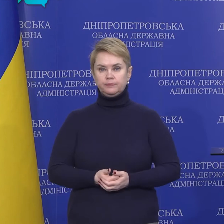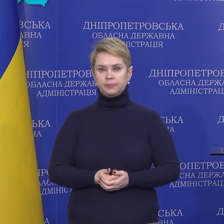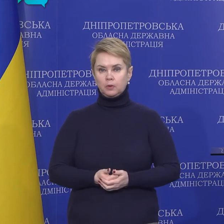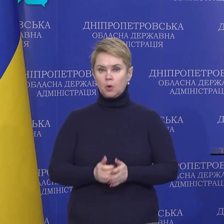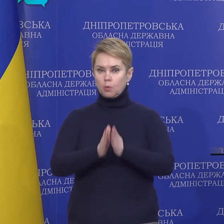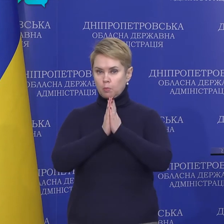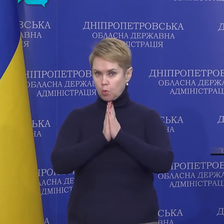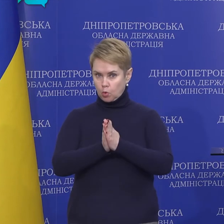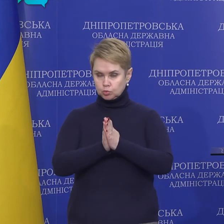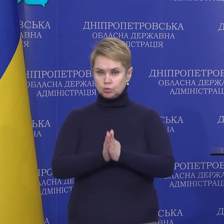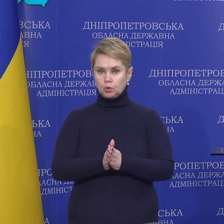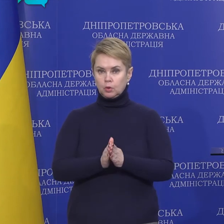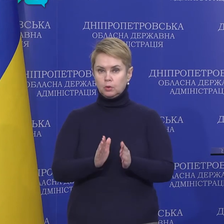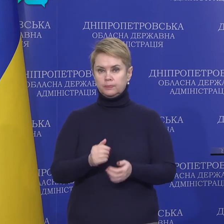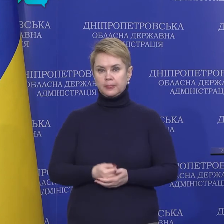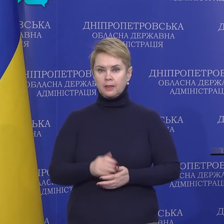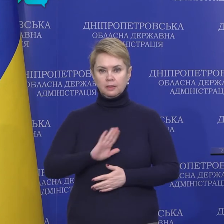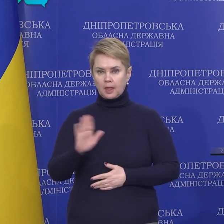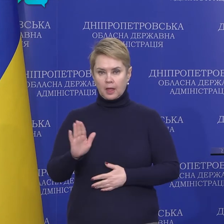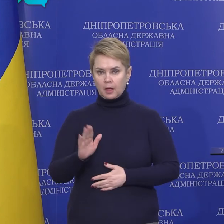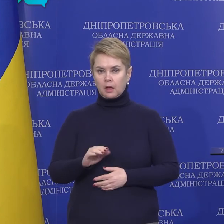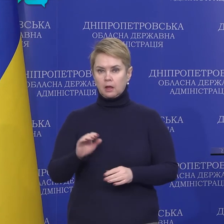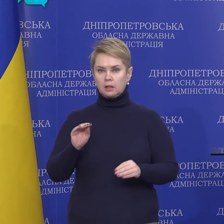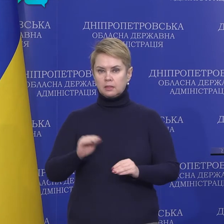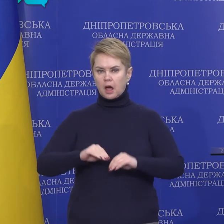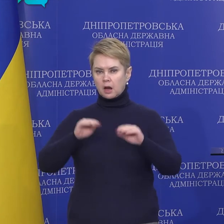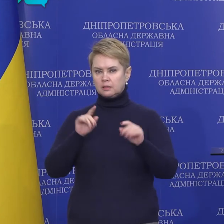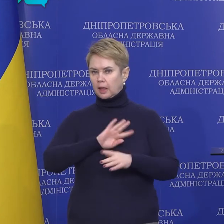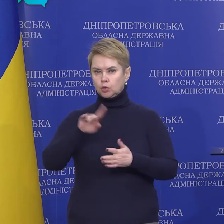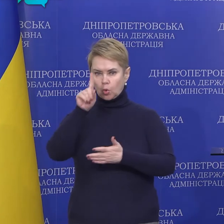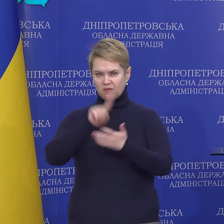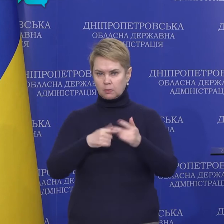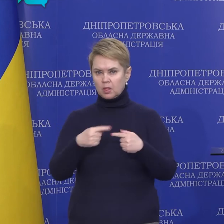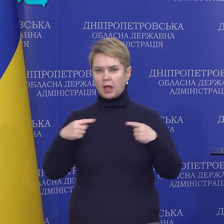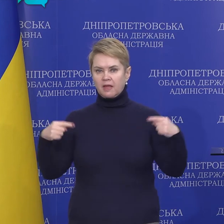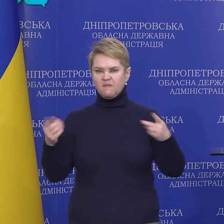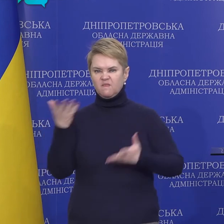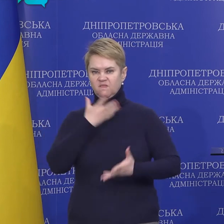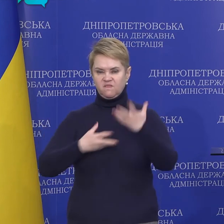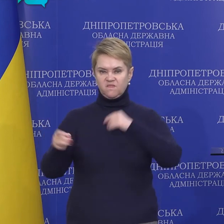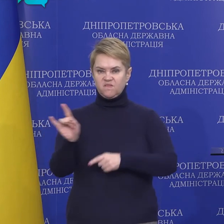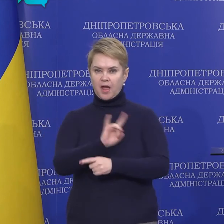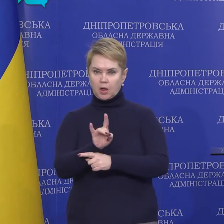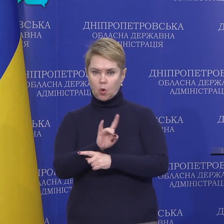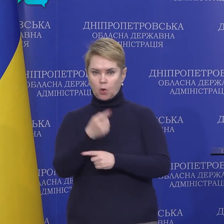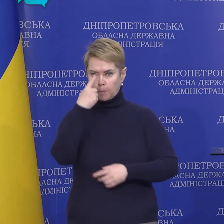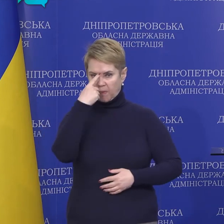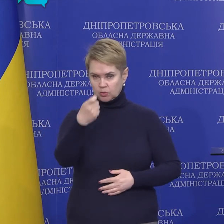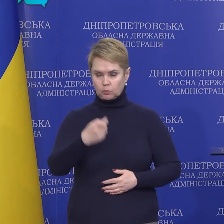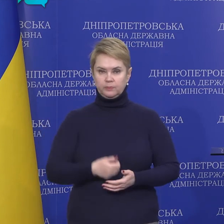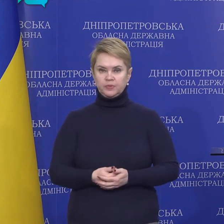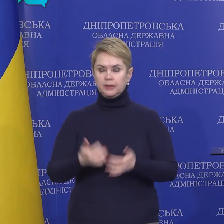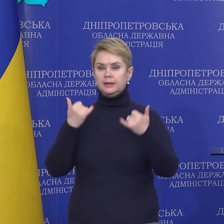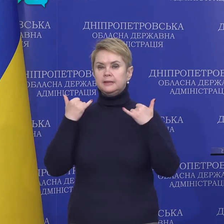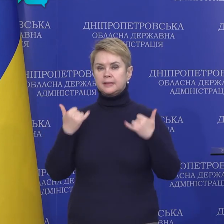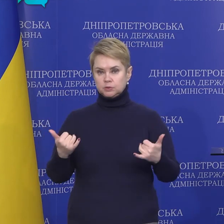Прошу, будь ласка, не нагромоджуйте і не довіряйте будь-яким фейковим повідомленням.